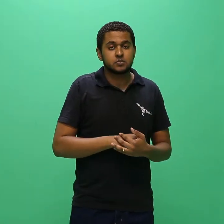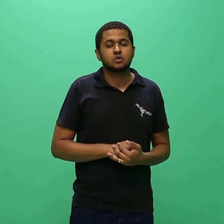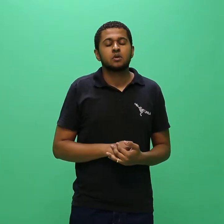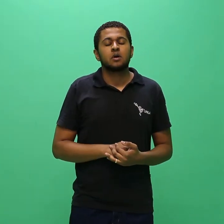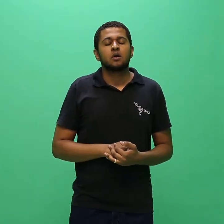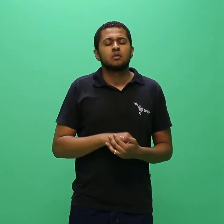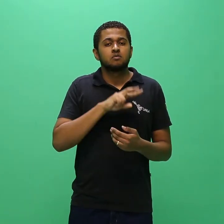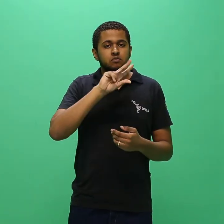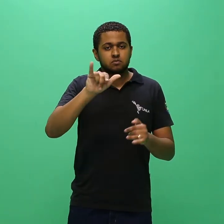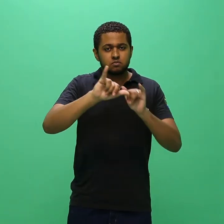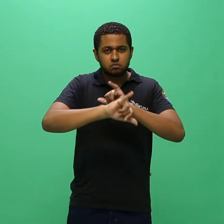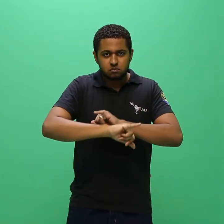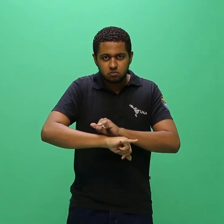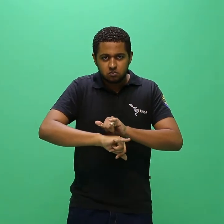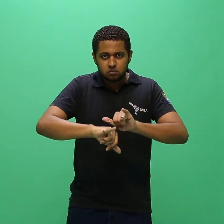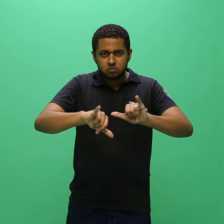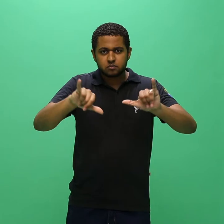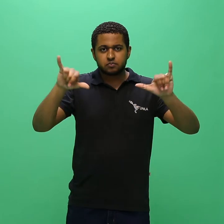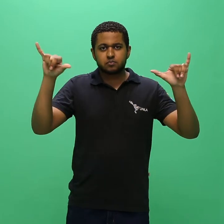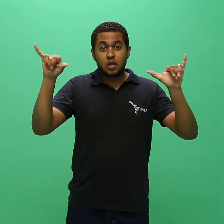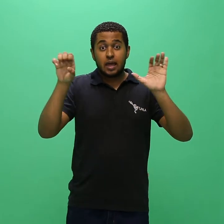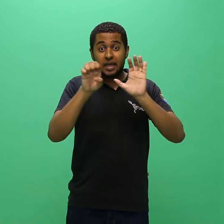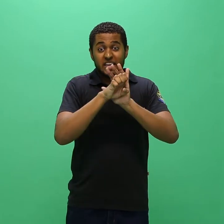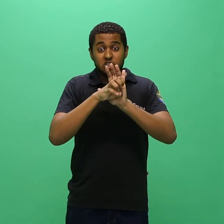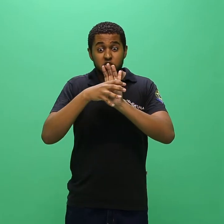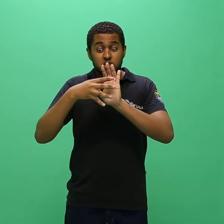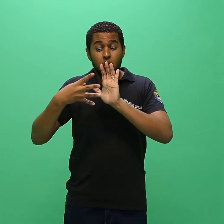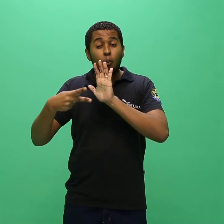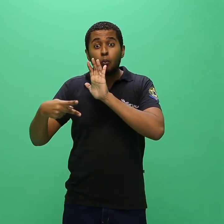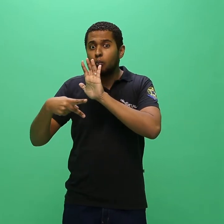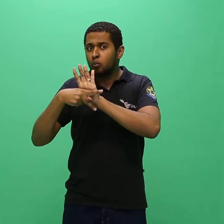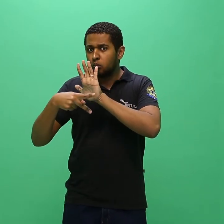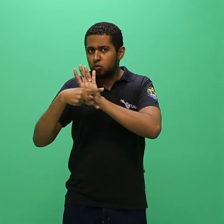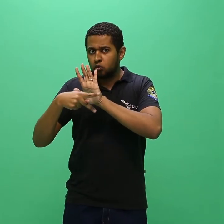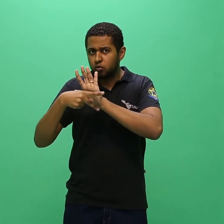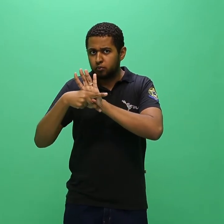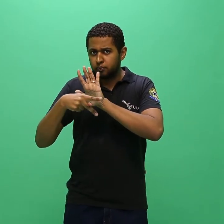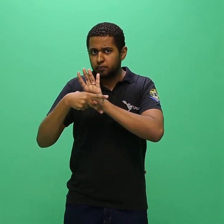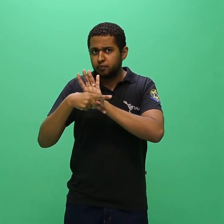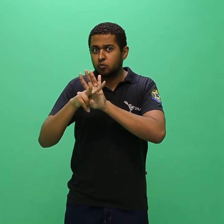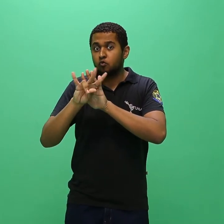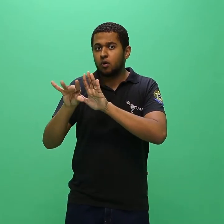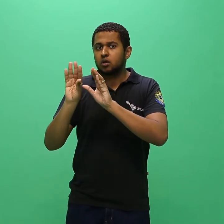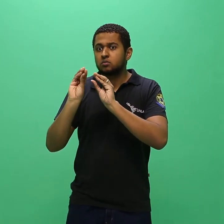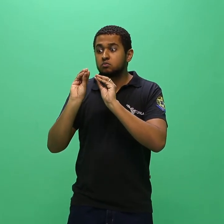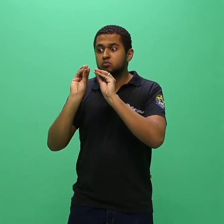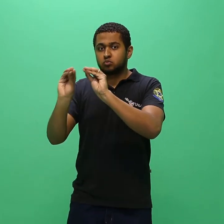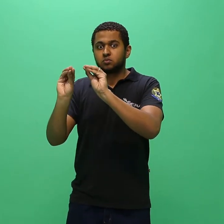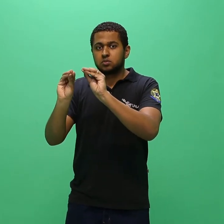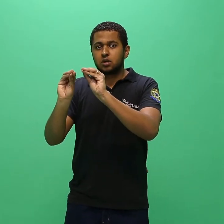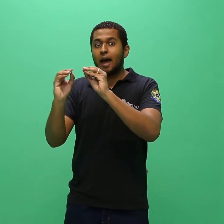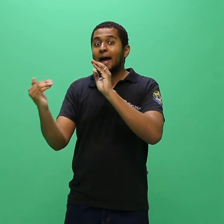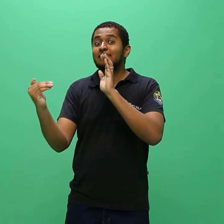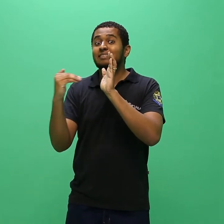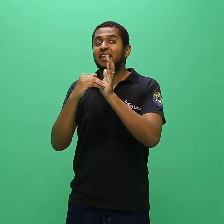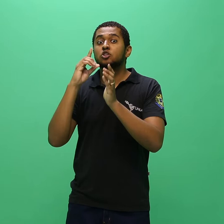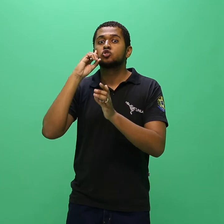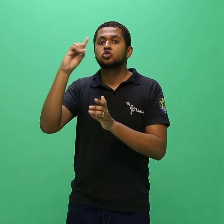edital próprio, a ser publicado até o dia 1º de novembro de 2018, no Portal de